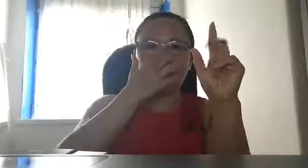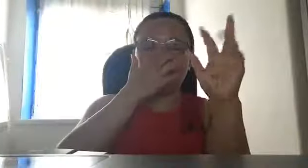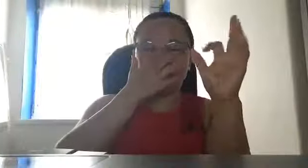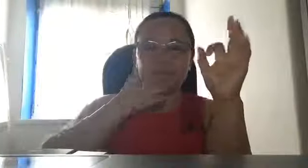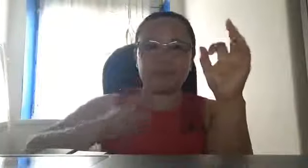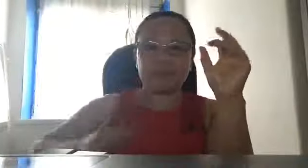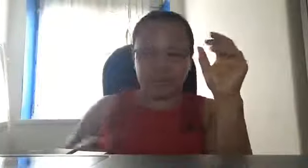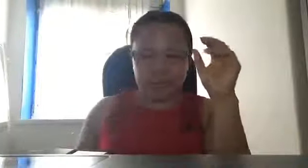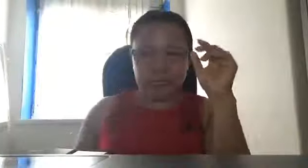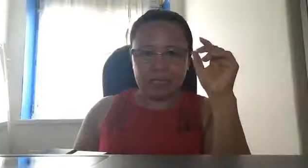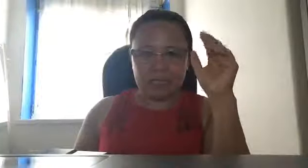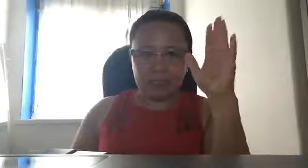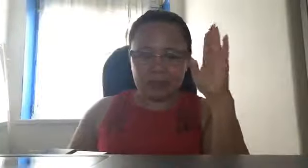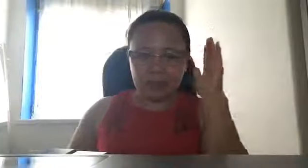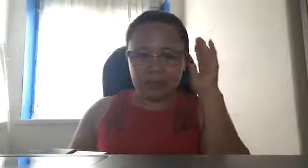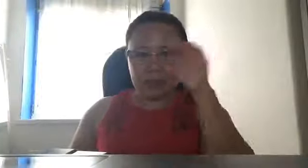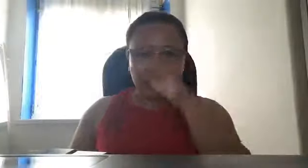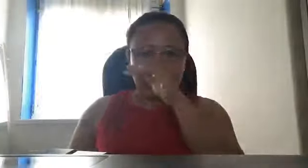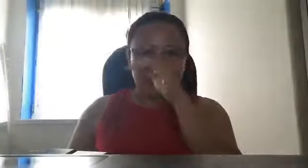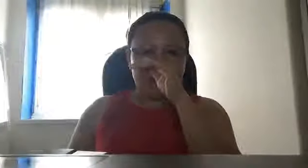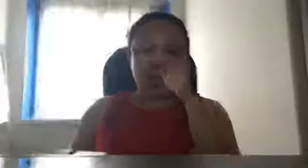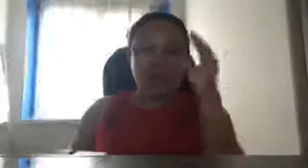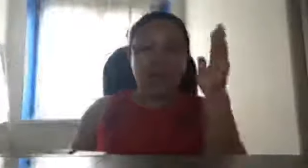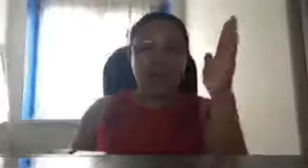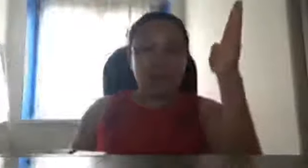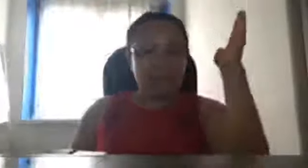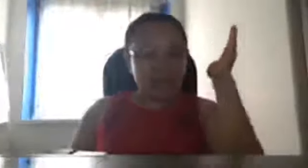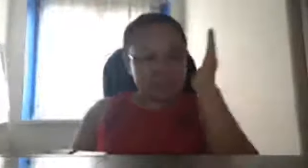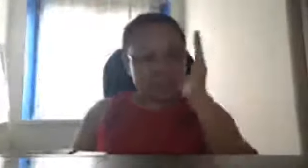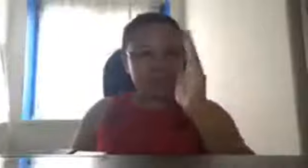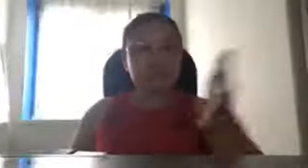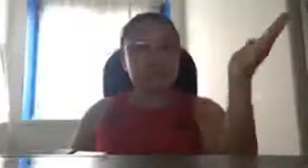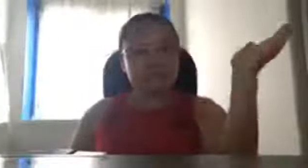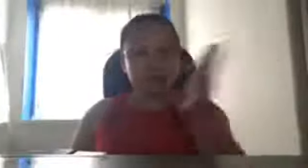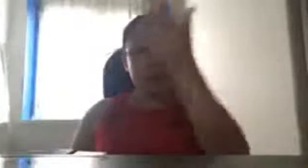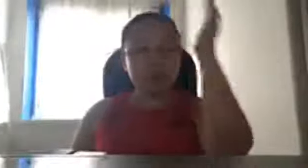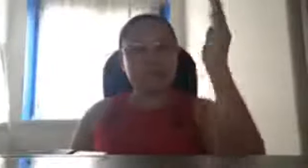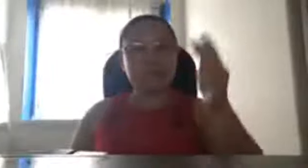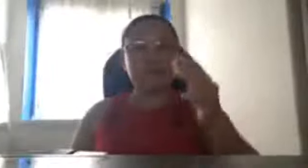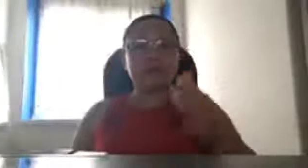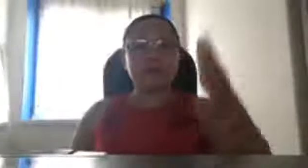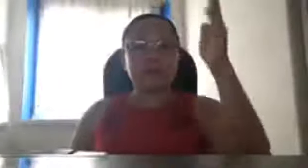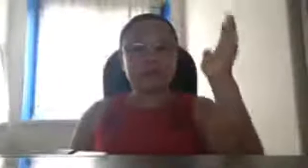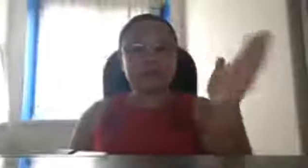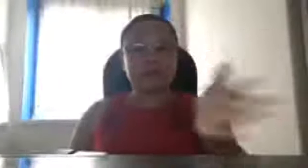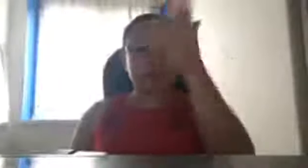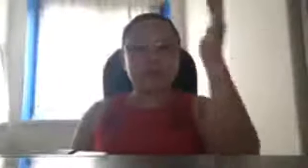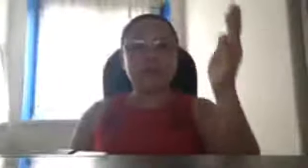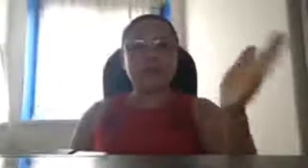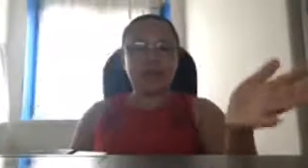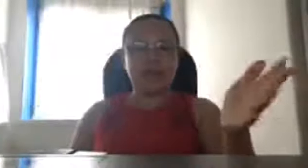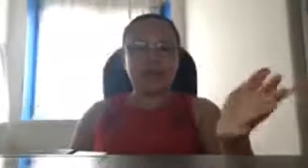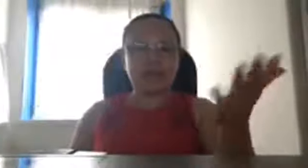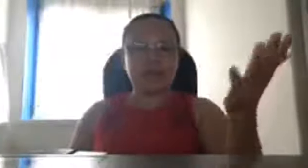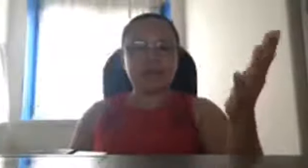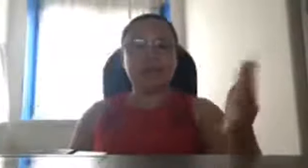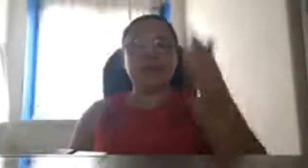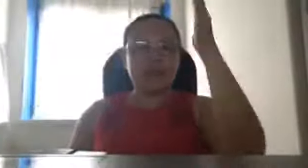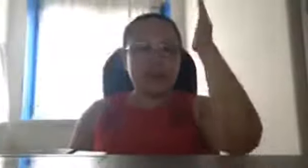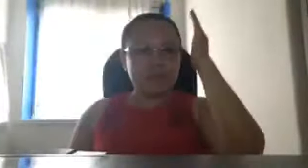ang inyong ang mga senador pasahorin nyo yun lang tapos ang